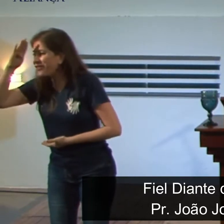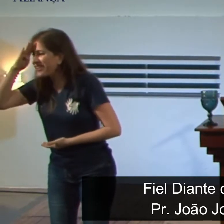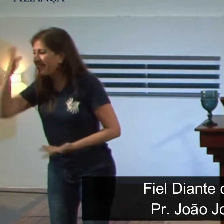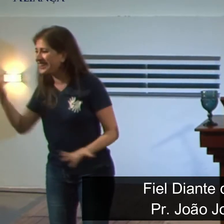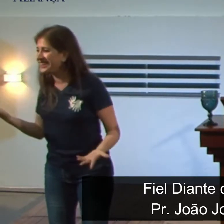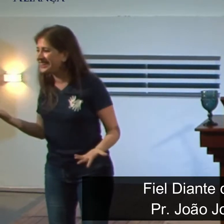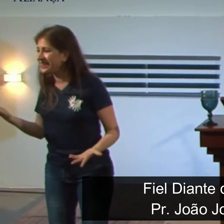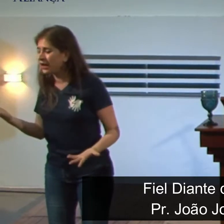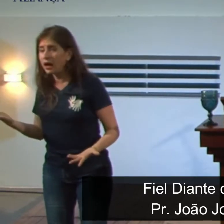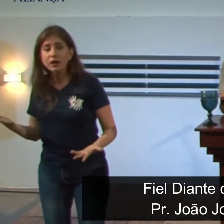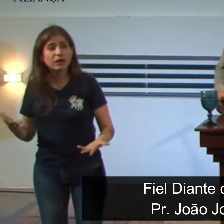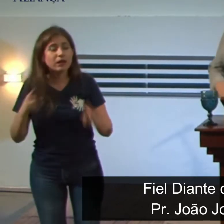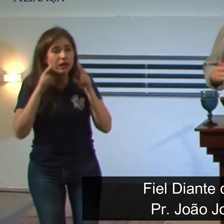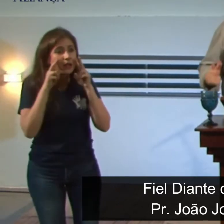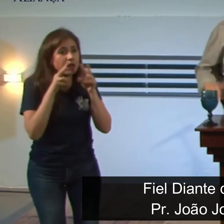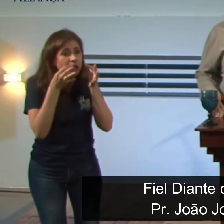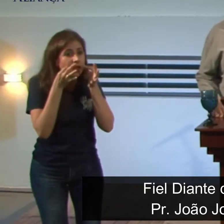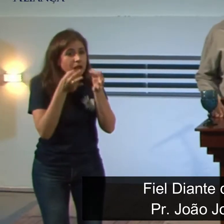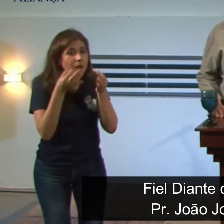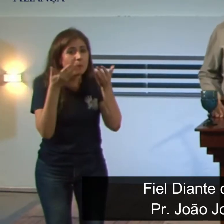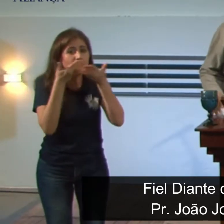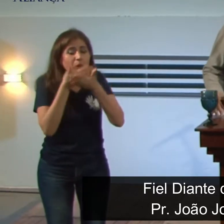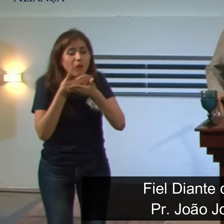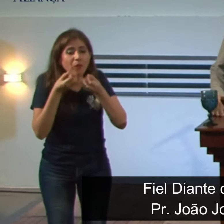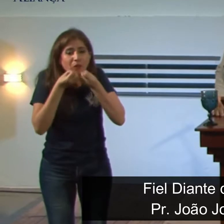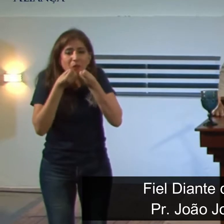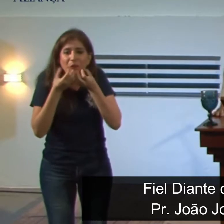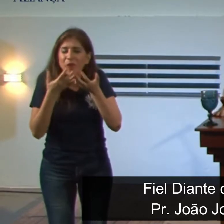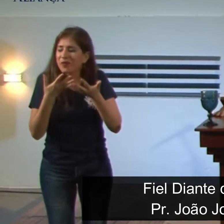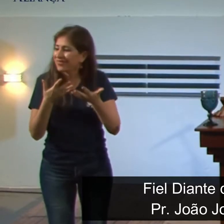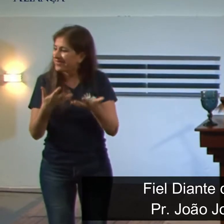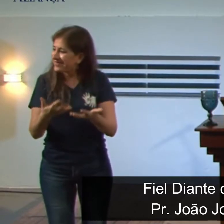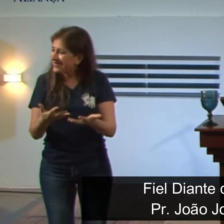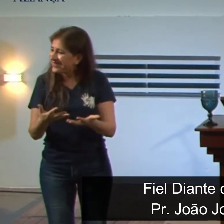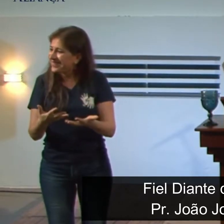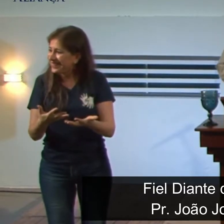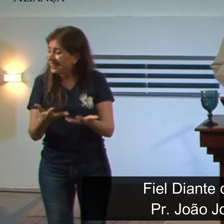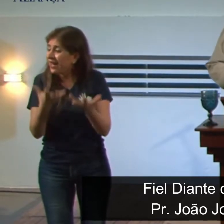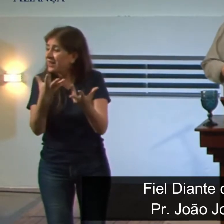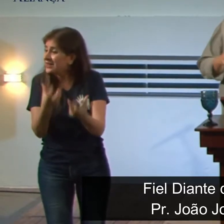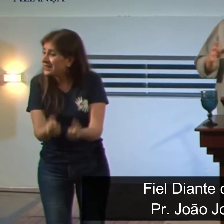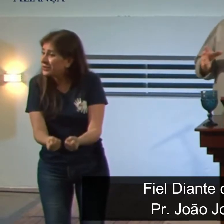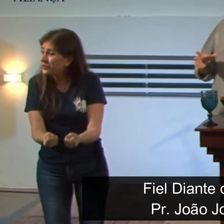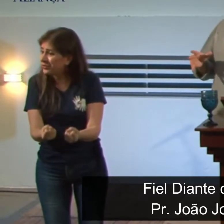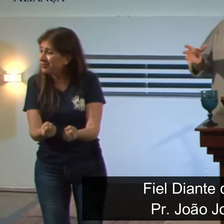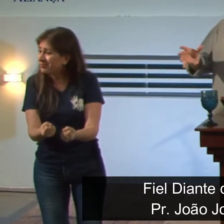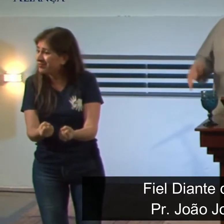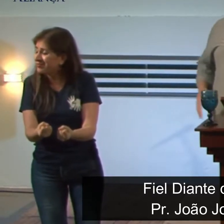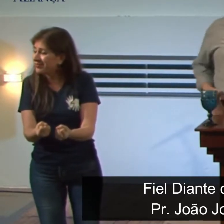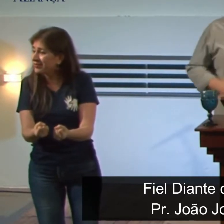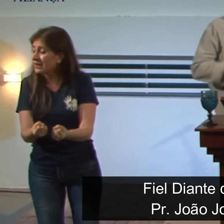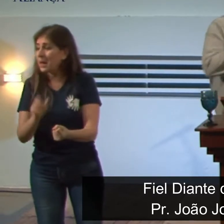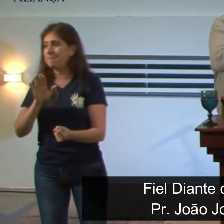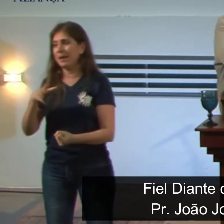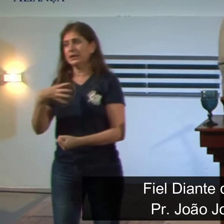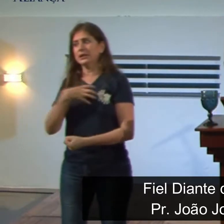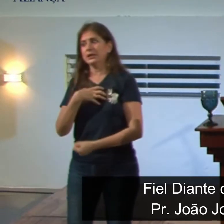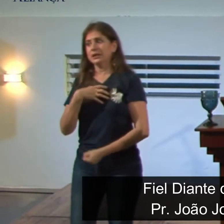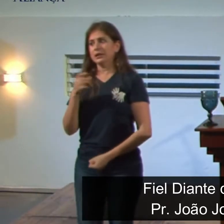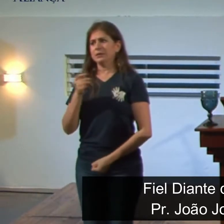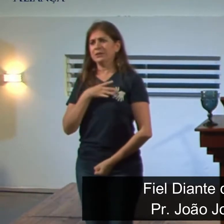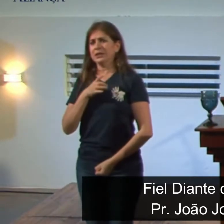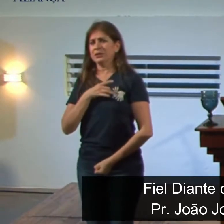bondoso para com Israel. Perdão, para com Daniel, no versículo 9. Porém, no versículo 10, está narrado que ele temeu. Ele disse,